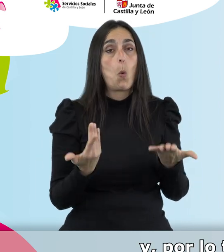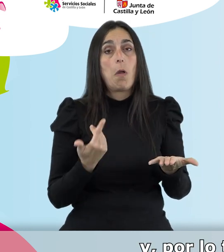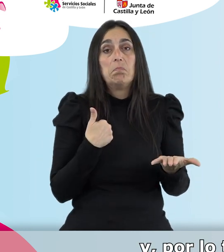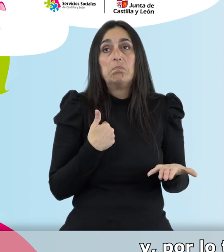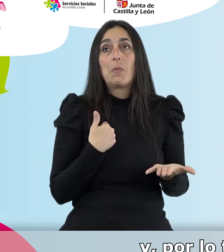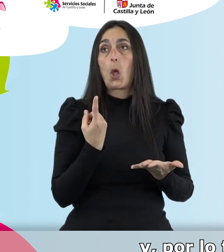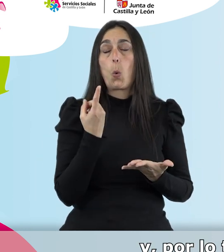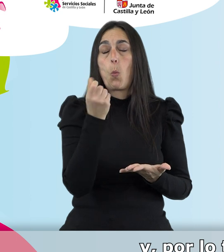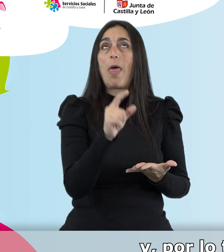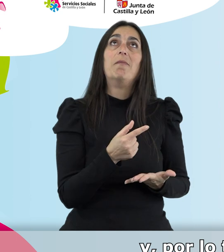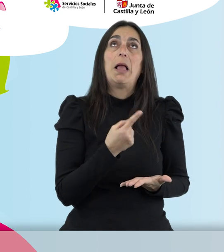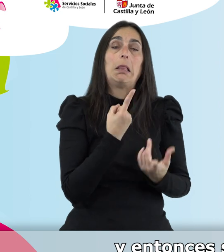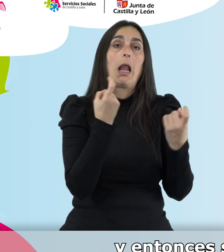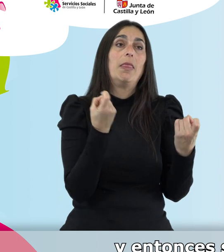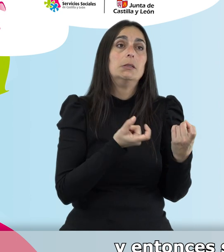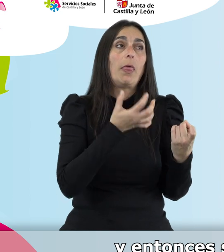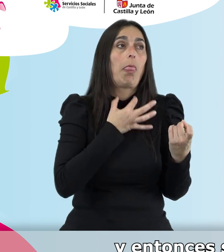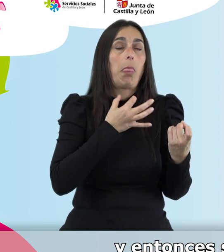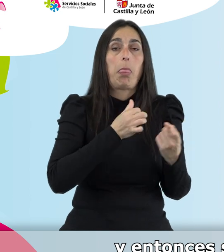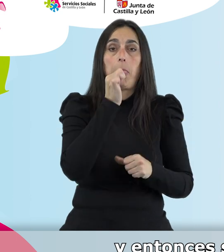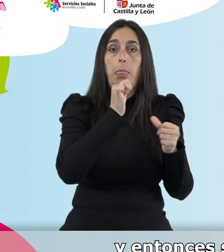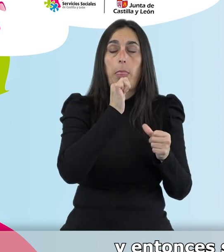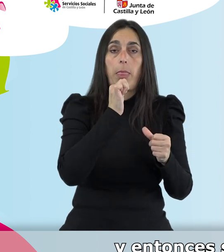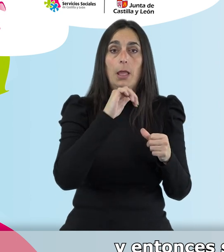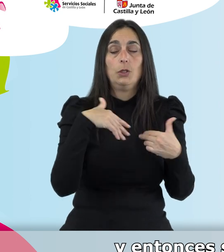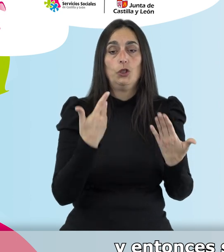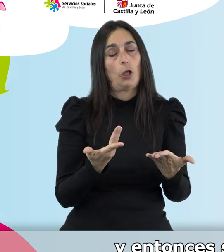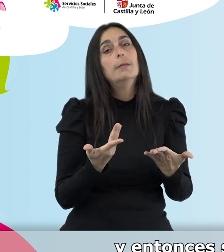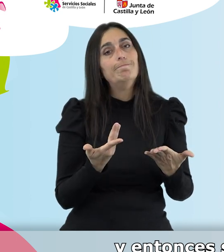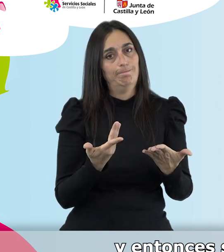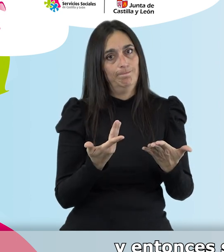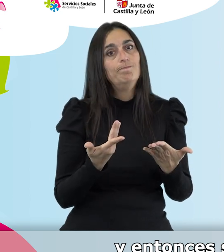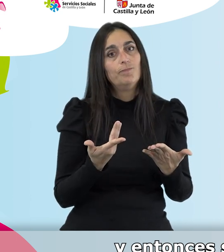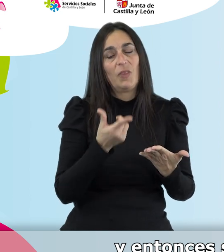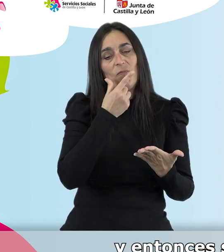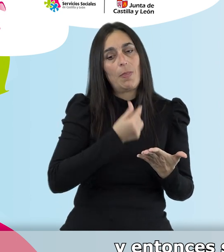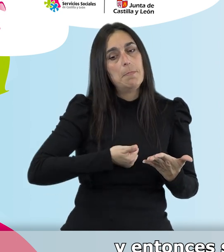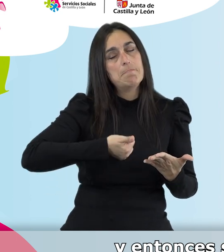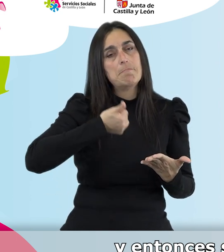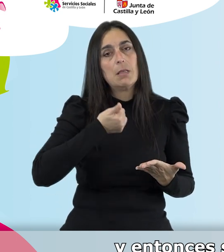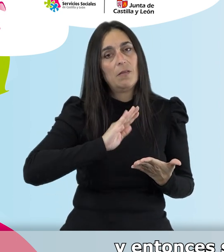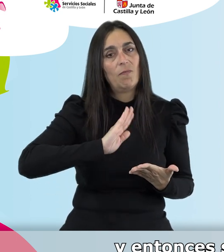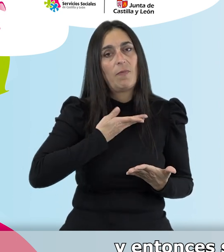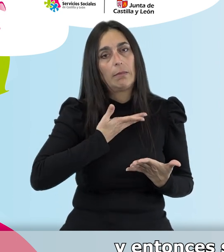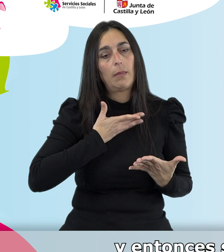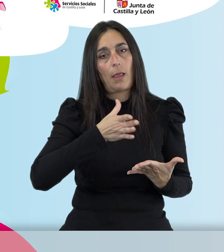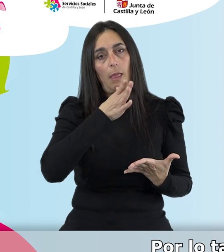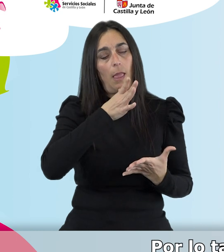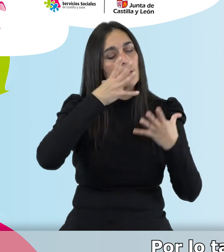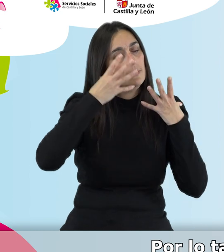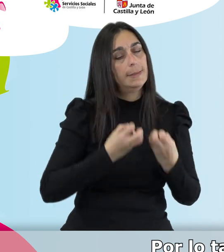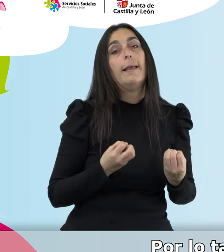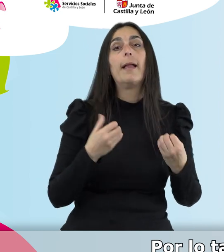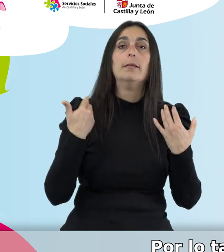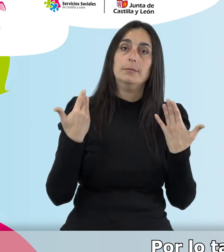no vemos la necesidad de tomar agua y, por tanto, sufrimos con más facilidad una deshidratación.